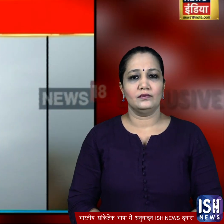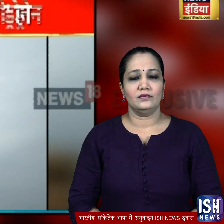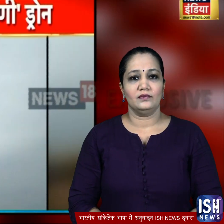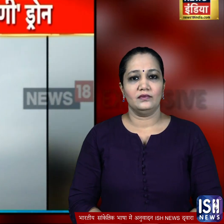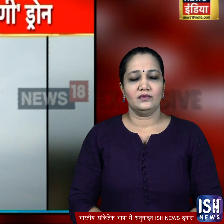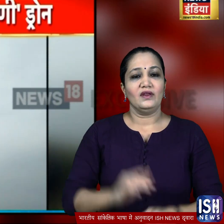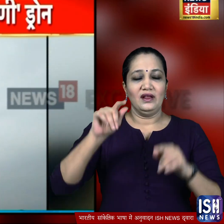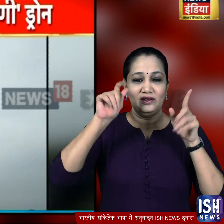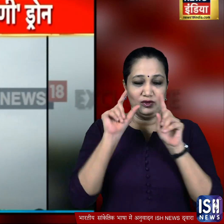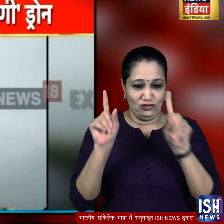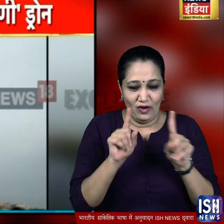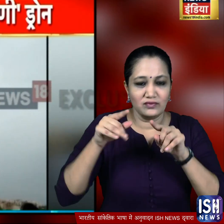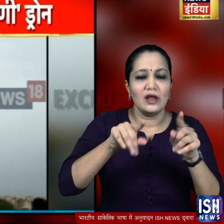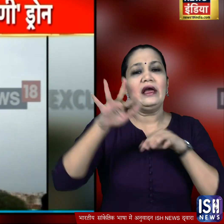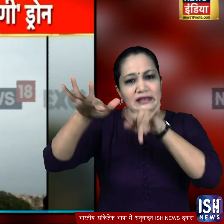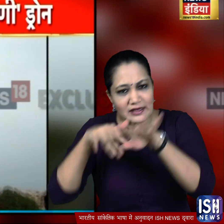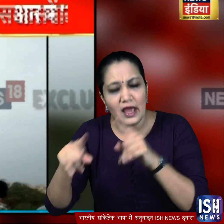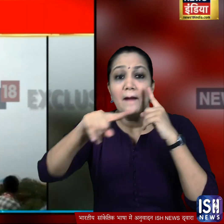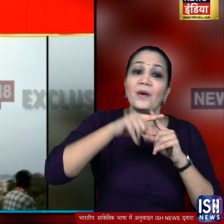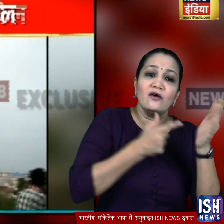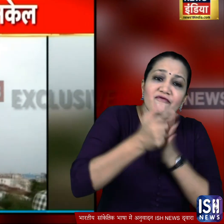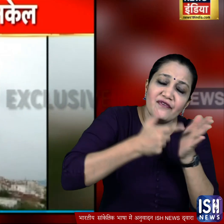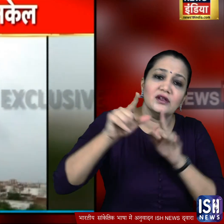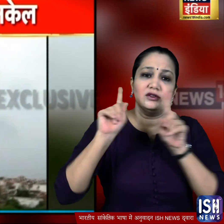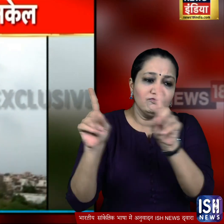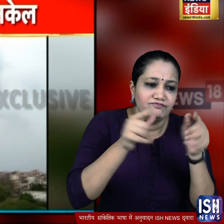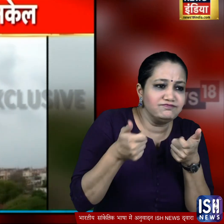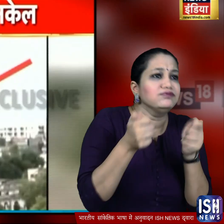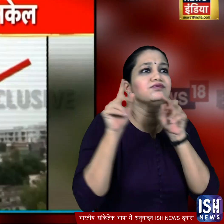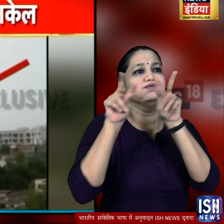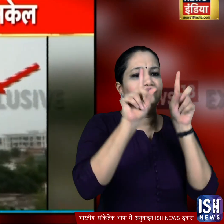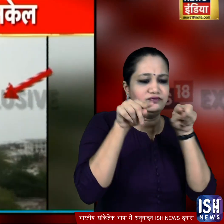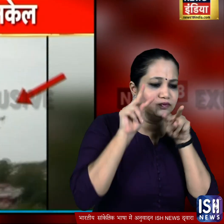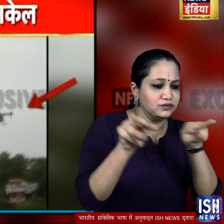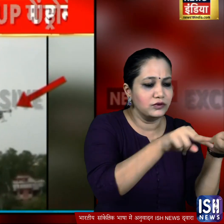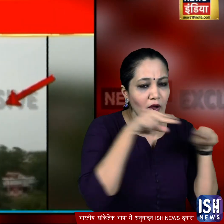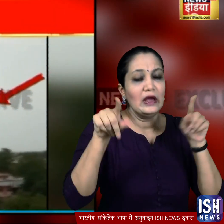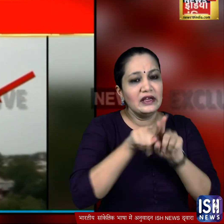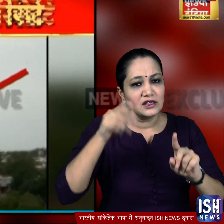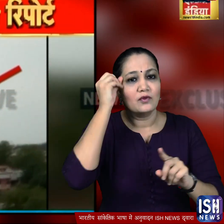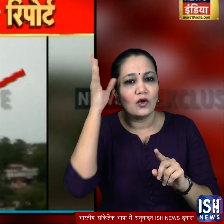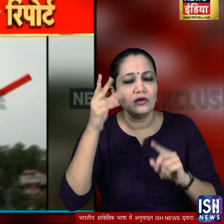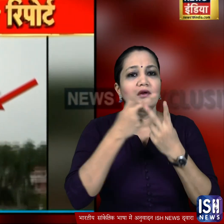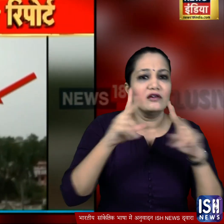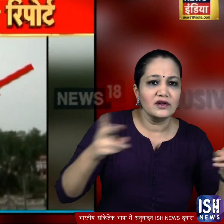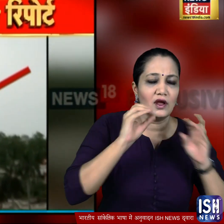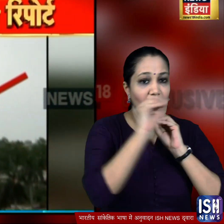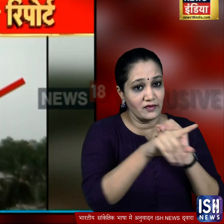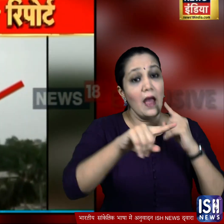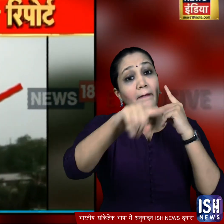बताया कि इस ड्रोन को शहरी इलाके के साथ ग्रामीन इलाकों में भी उड़ाया जाएगा जिससे वहां रहने वाले लोगों को कुरोना से जुड़ी जानकारी तो मिलेंगी ही